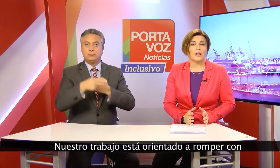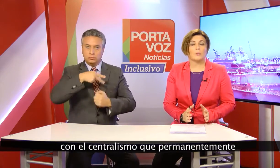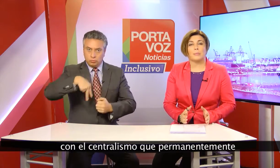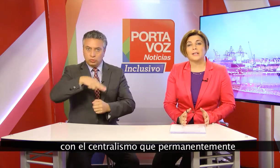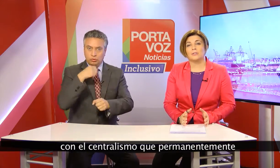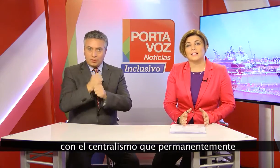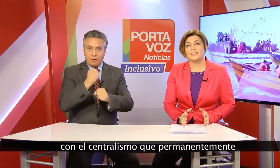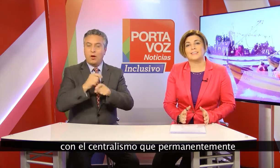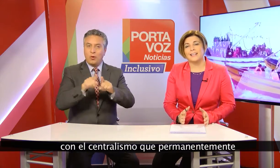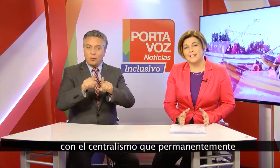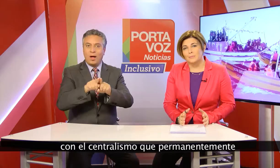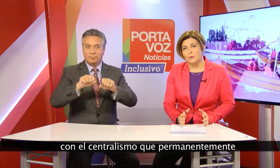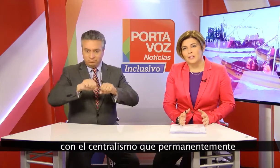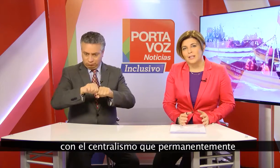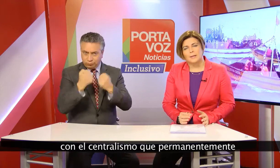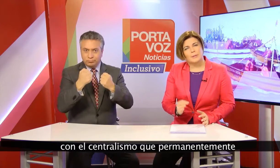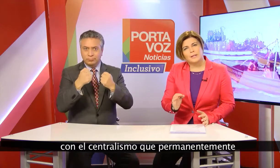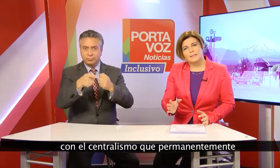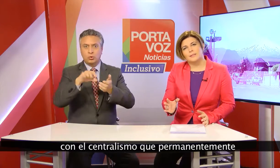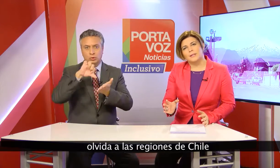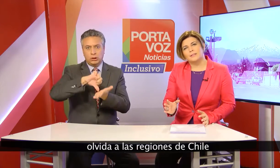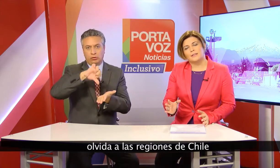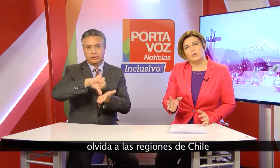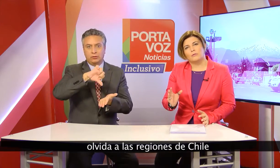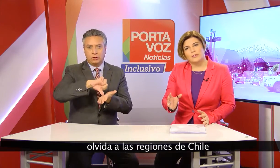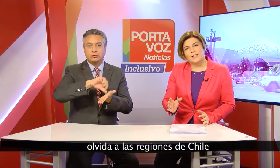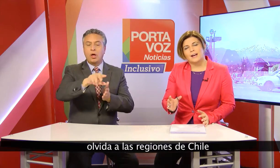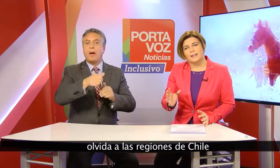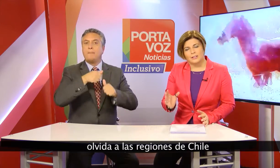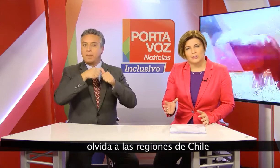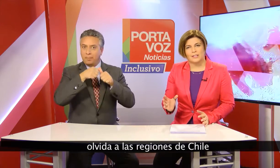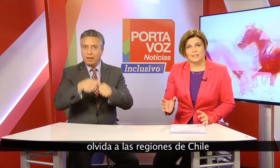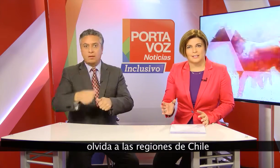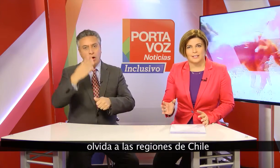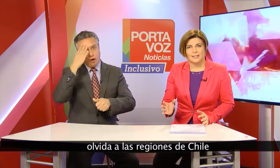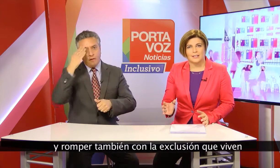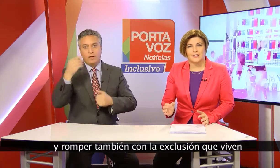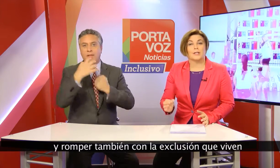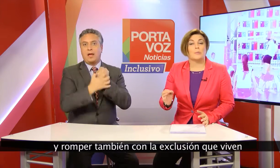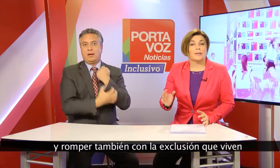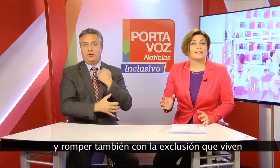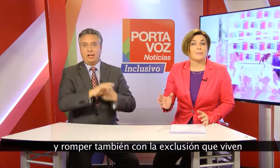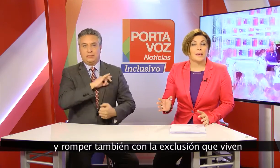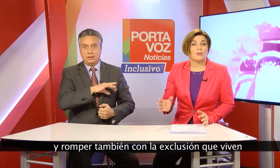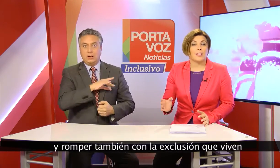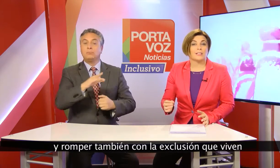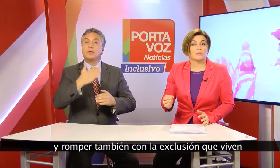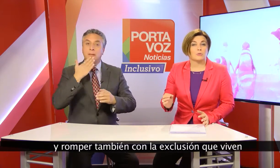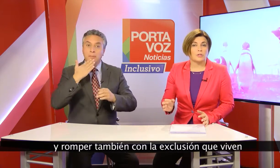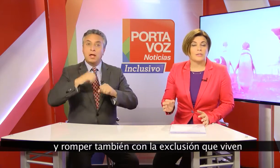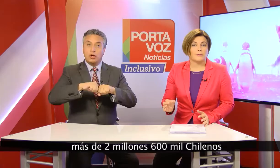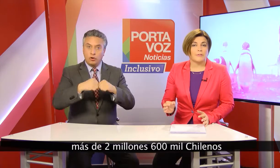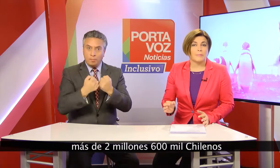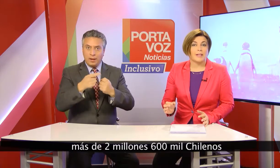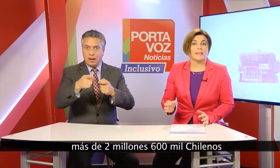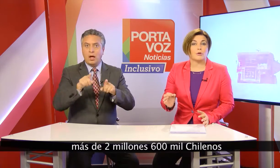romper con el centralismo que permanentemente olvida a las regiones de Chile. Y romper también con la exclusión que viven más de 2